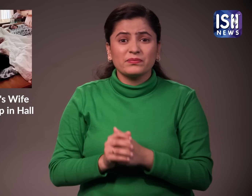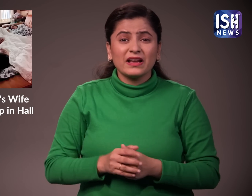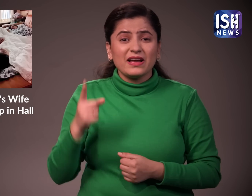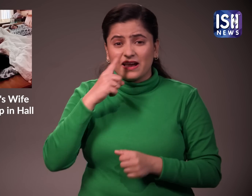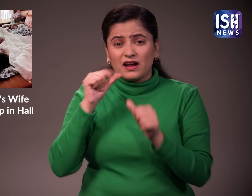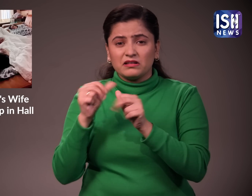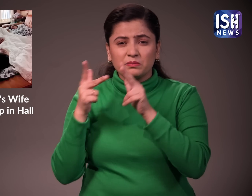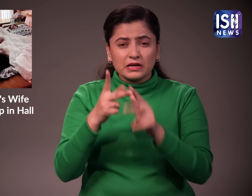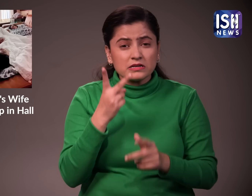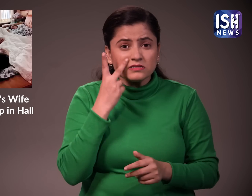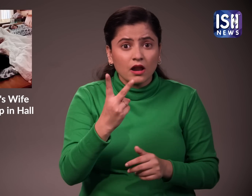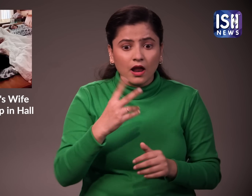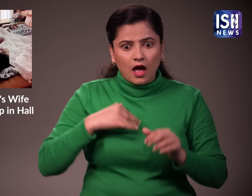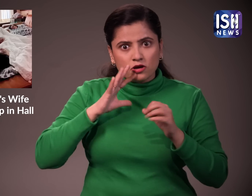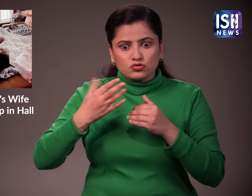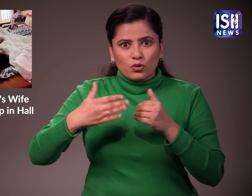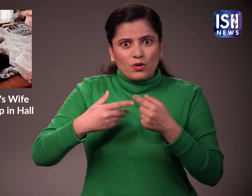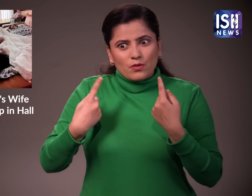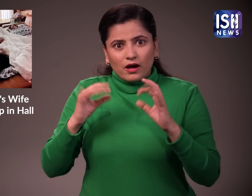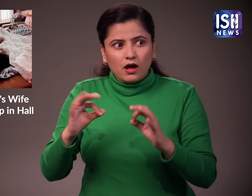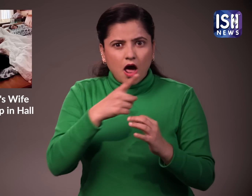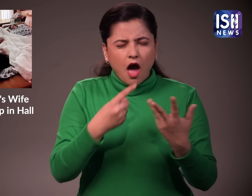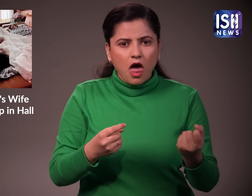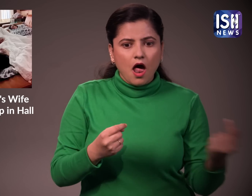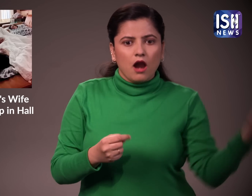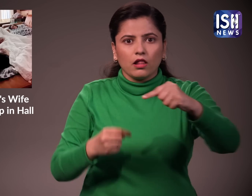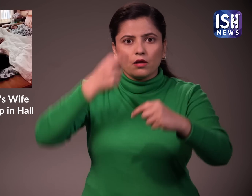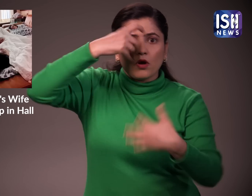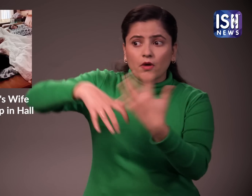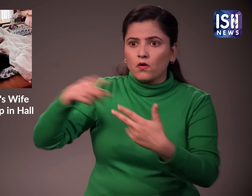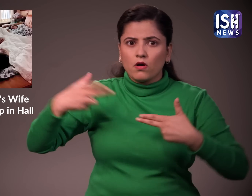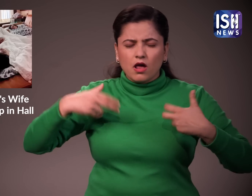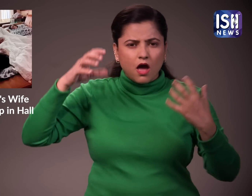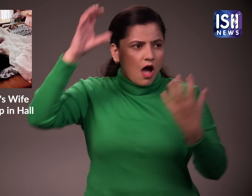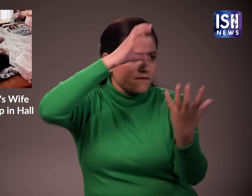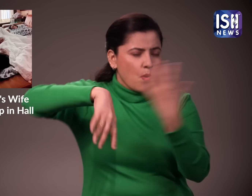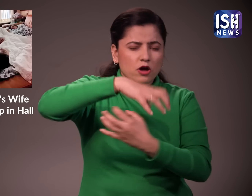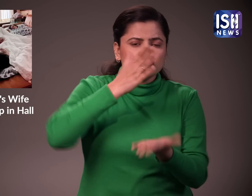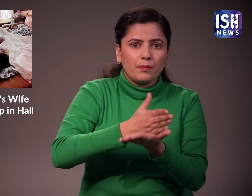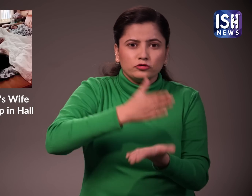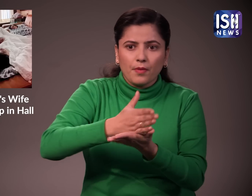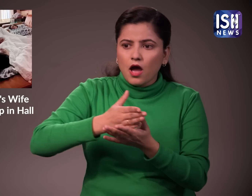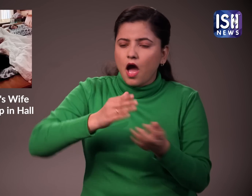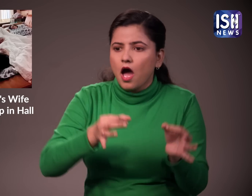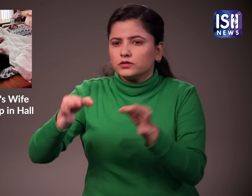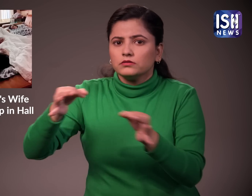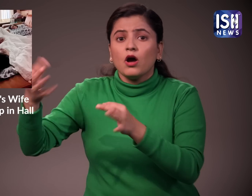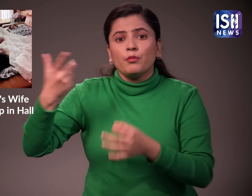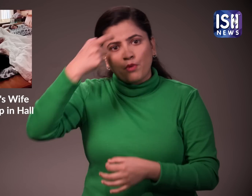आलिया ने कहा कि उसकी सांस ने अदालत को गुम्रा करने और न्याय में देरी करने के लिए जूटे